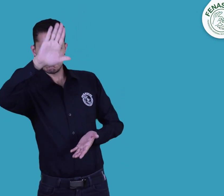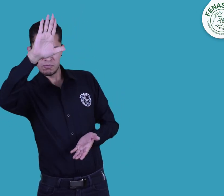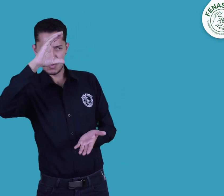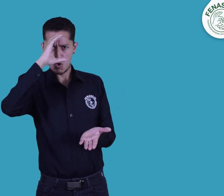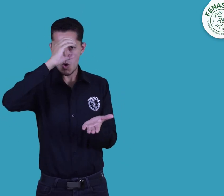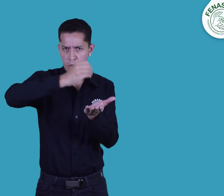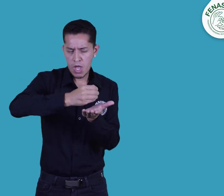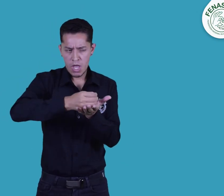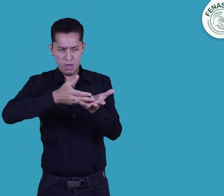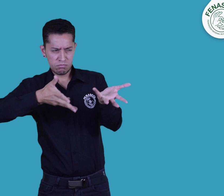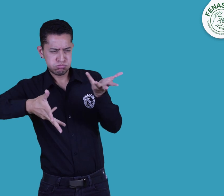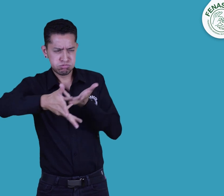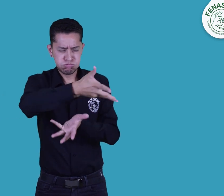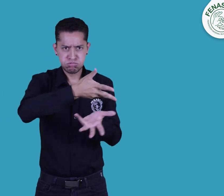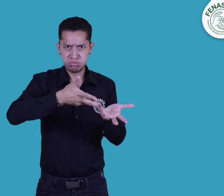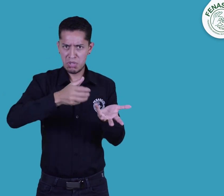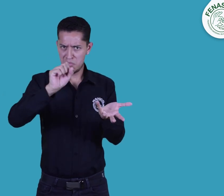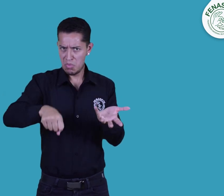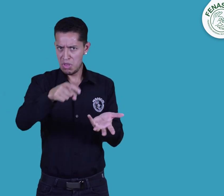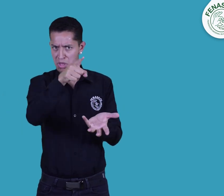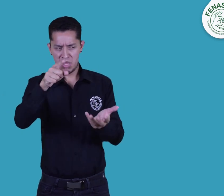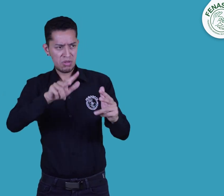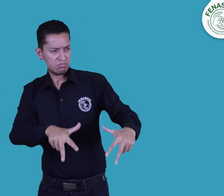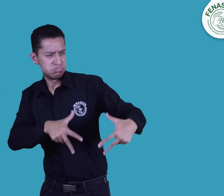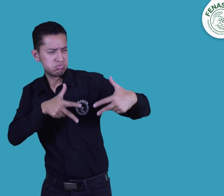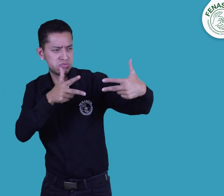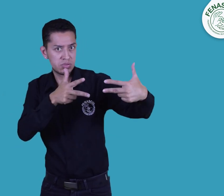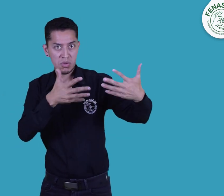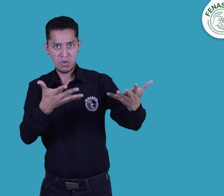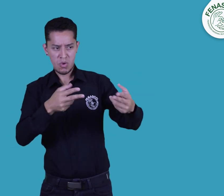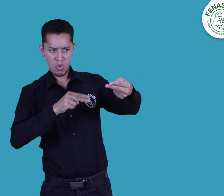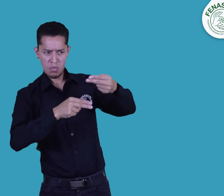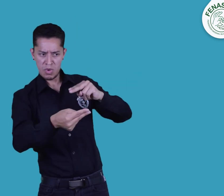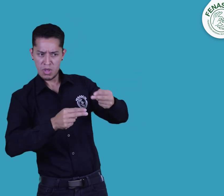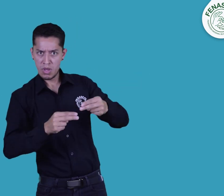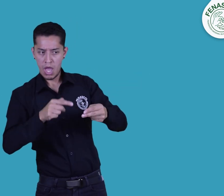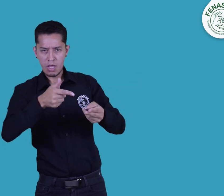participar compartiendo sus opiniones, ingresando al espacio como una videollamada o en los comentarios.